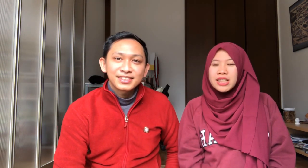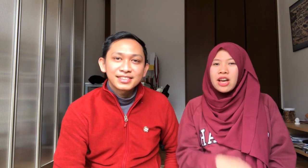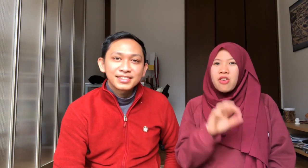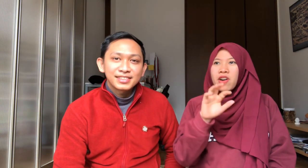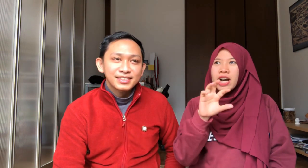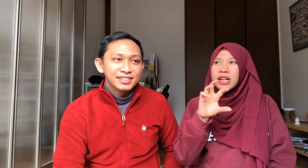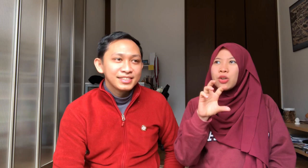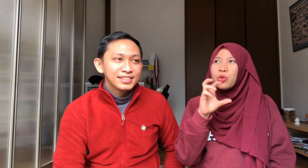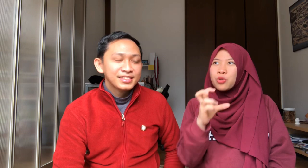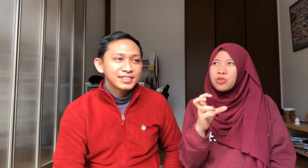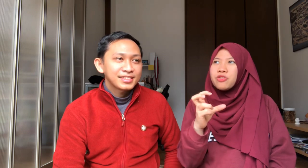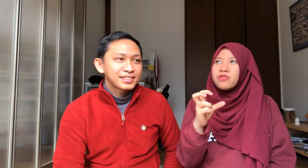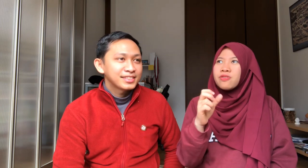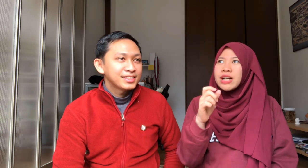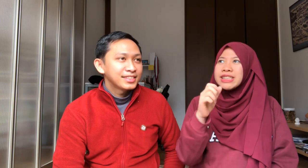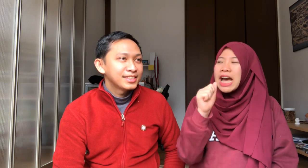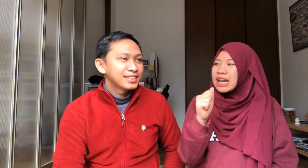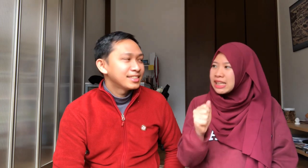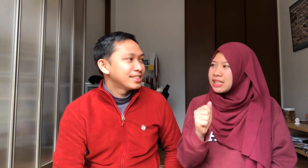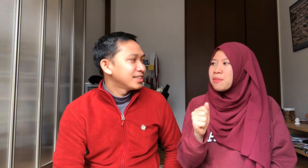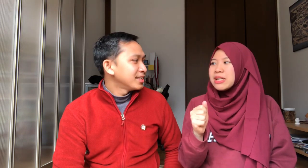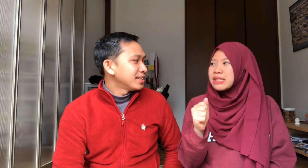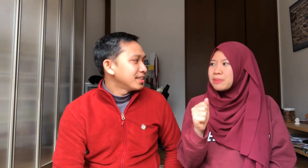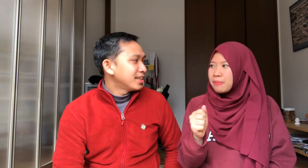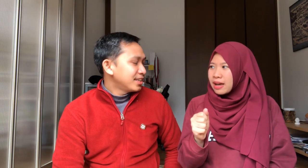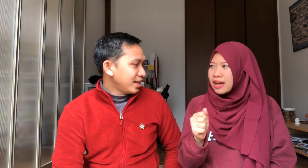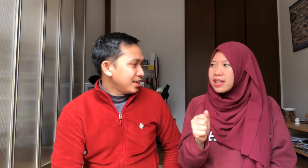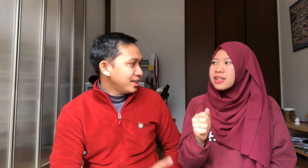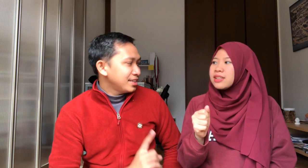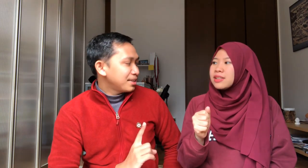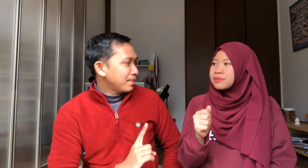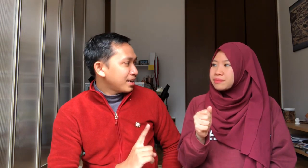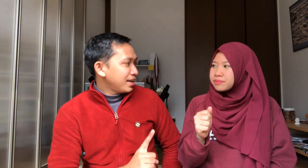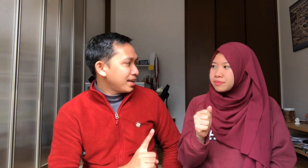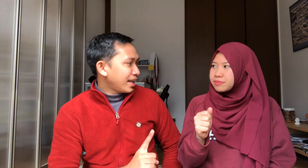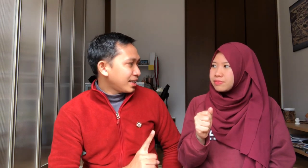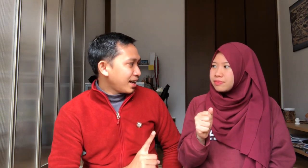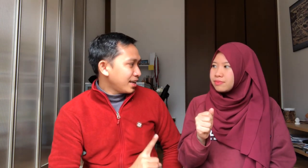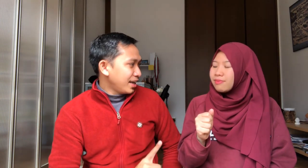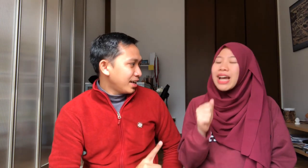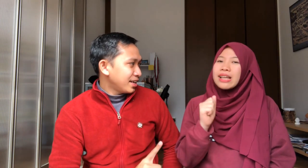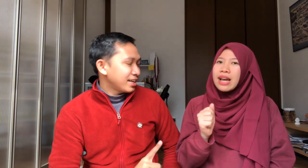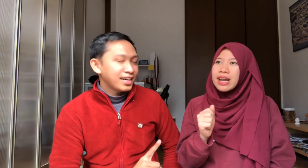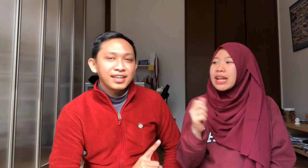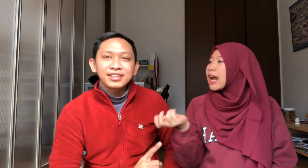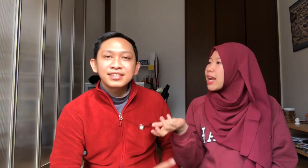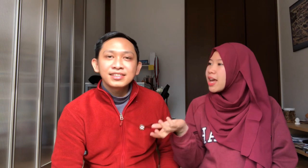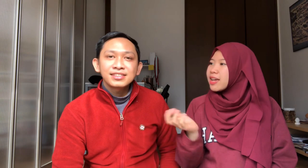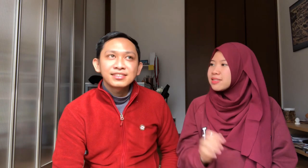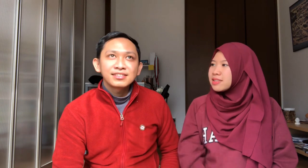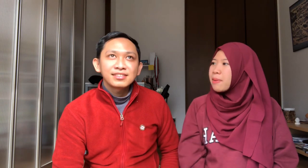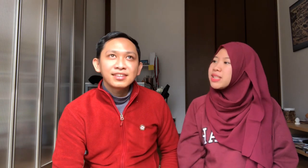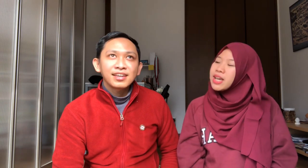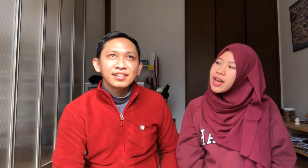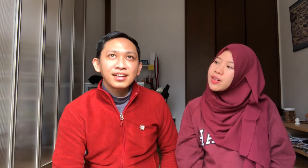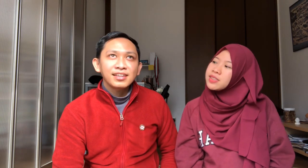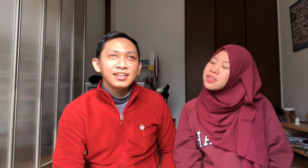Atau huruf jarinya bahasa Jepang Nah, ini yang kita pake katakana ya Katakana, hiragana Sama aja Katakana,